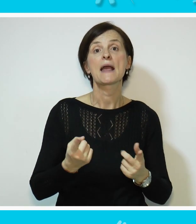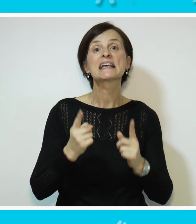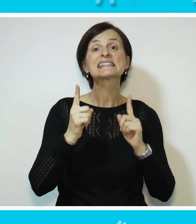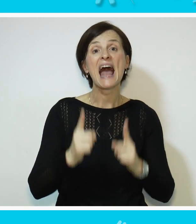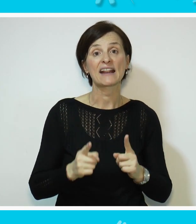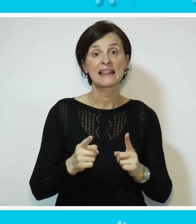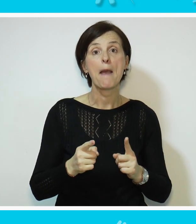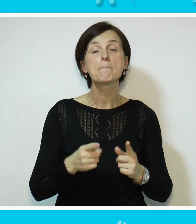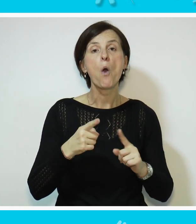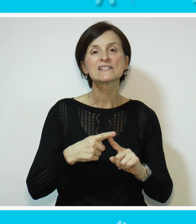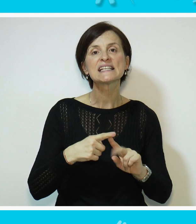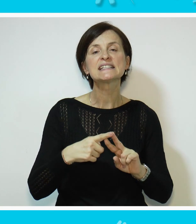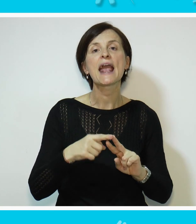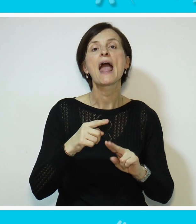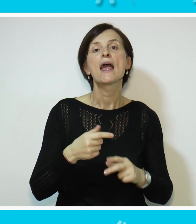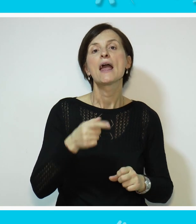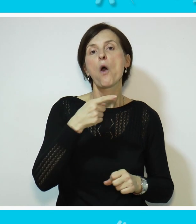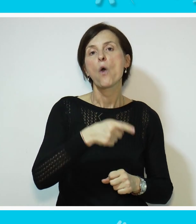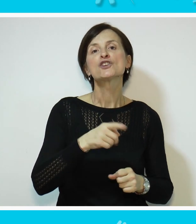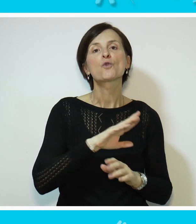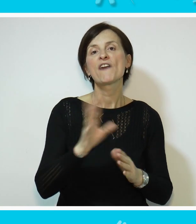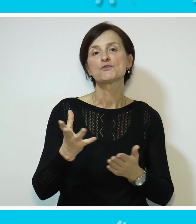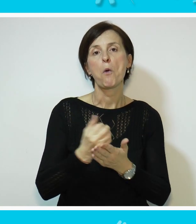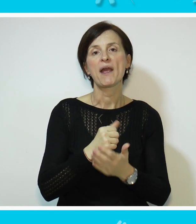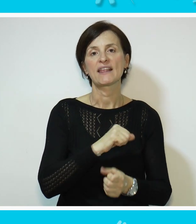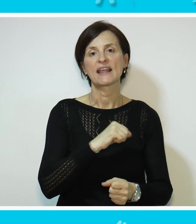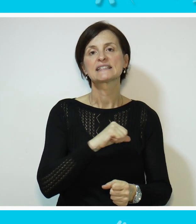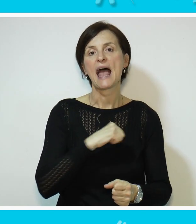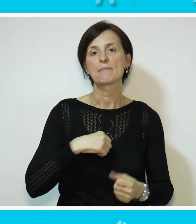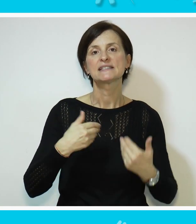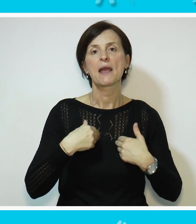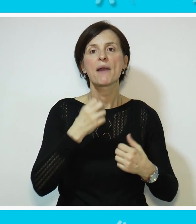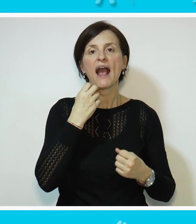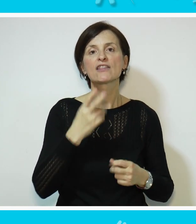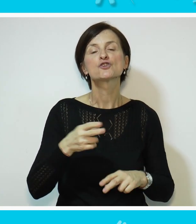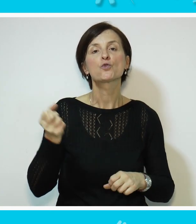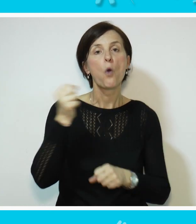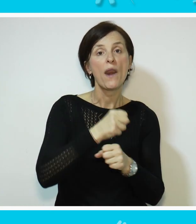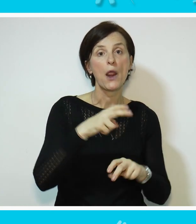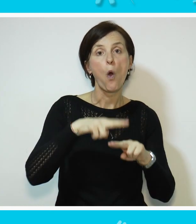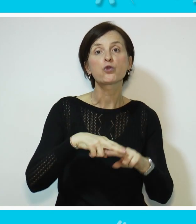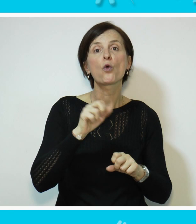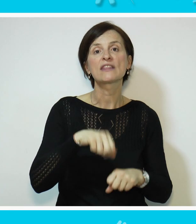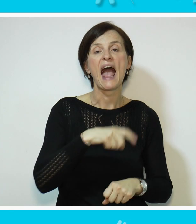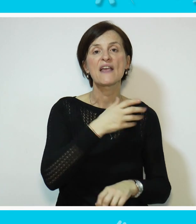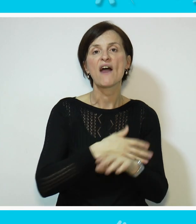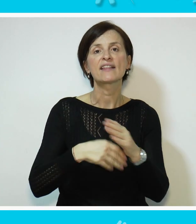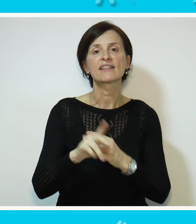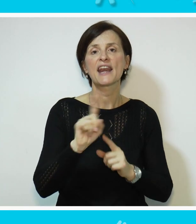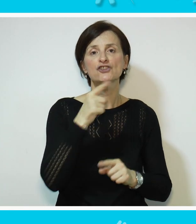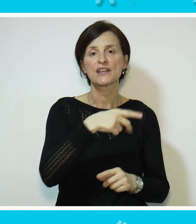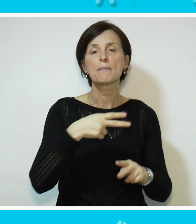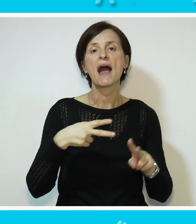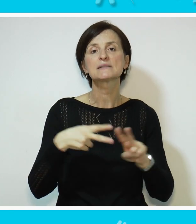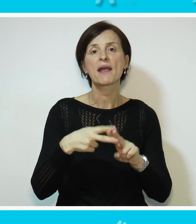startne pozicije. Da možete pobediti svojom voljom i željem i oni su u startu već pobedili sebe kada su donali odluku da im invaliditet